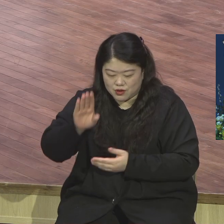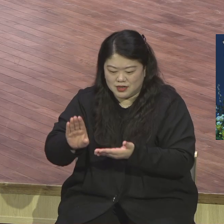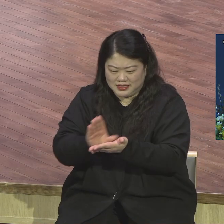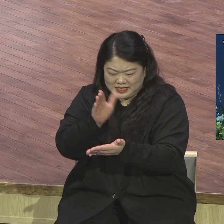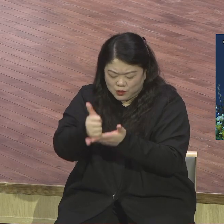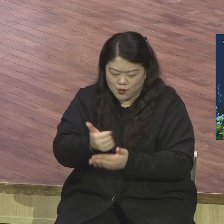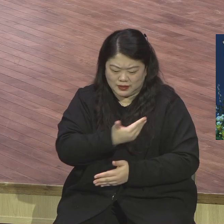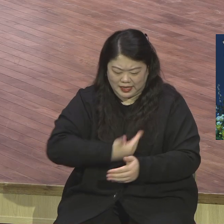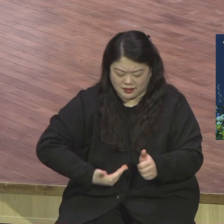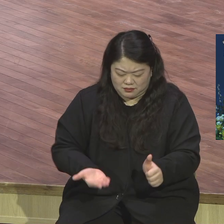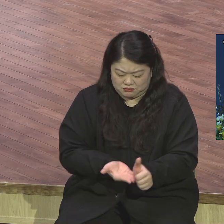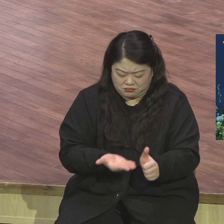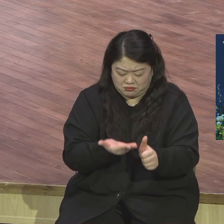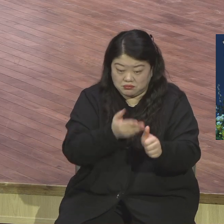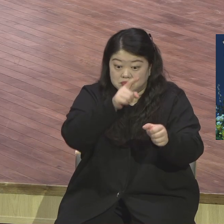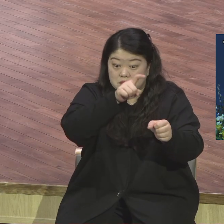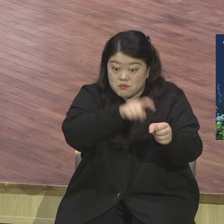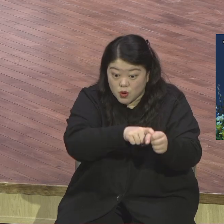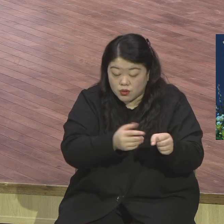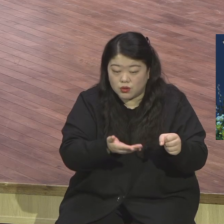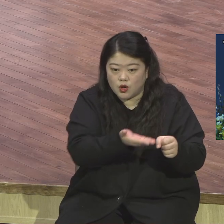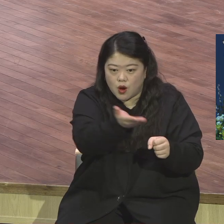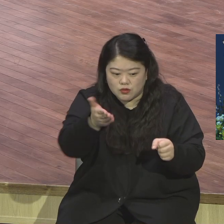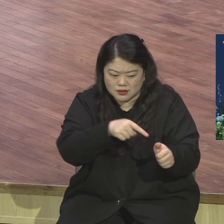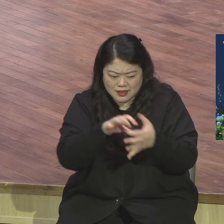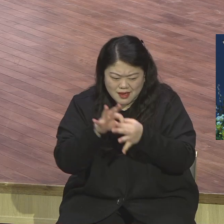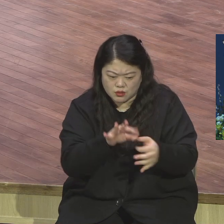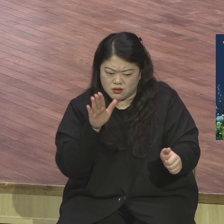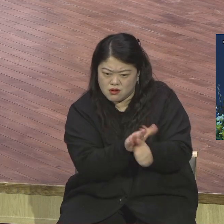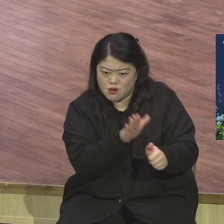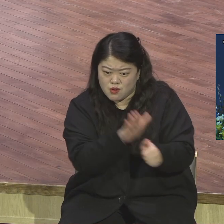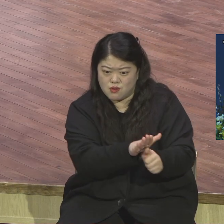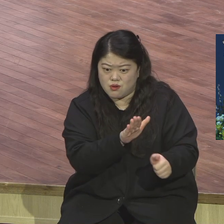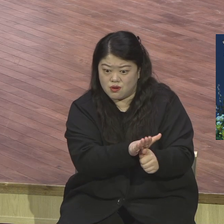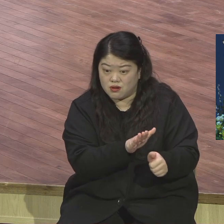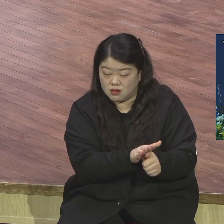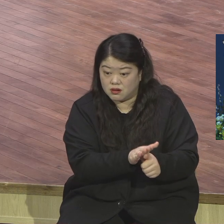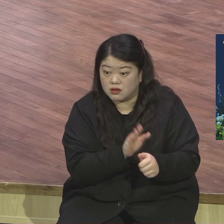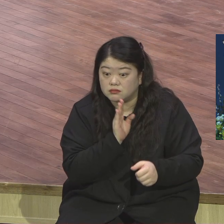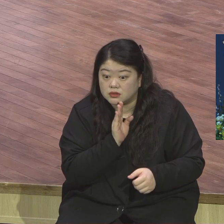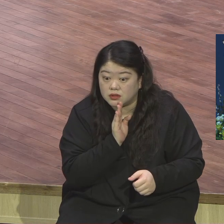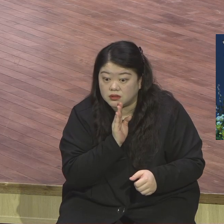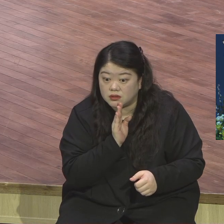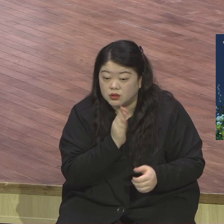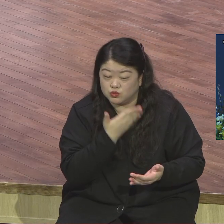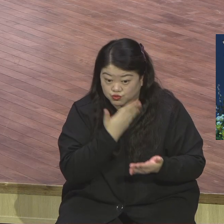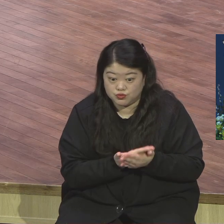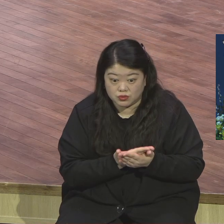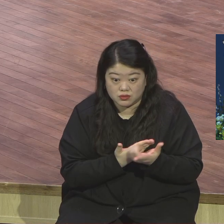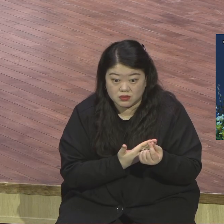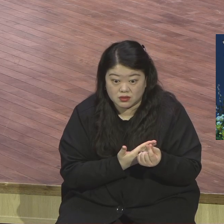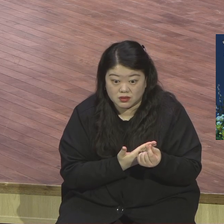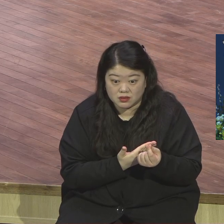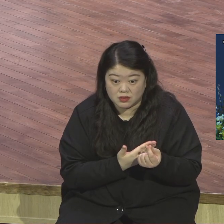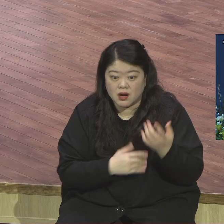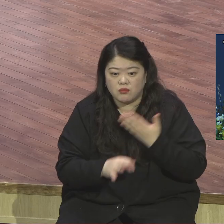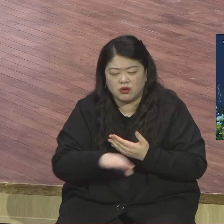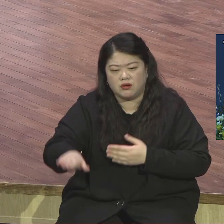되기 때문에 아무리 그런 강조해도 지나치지 않는다 그런 말씀 영계 모든 승도들